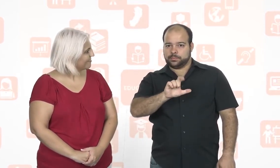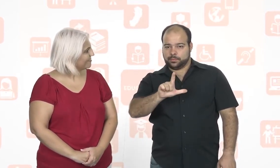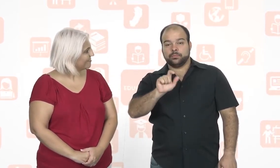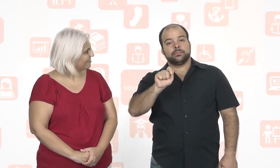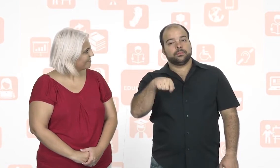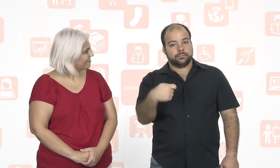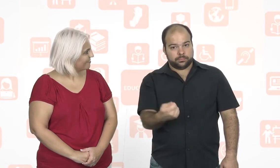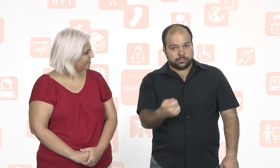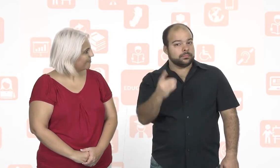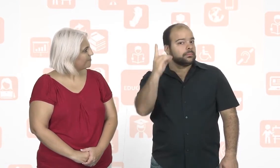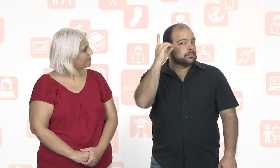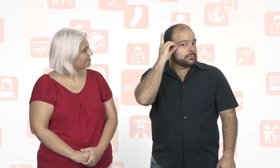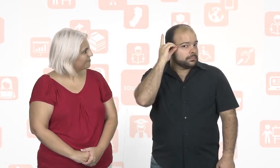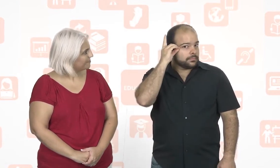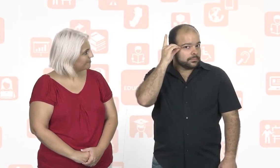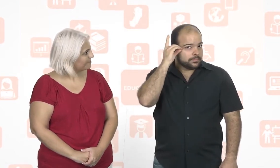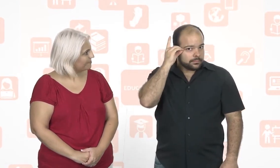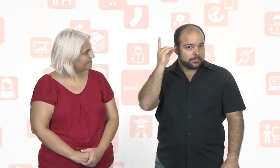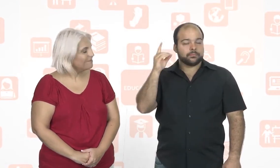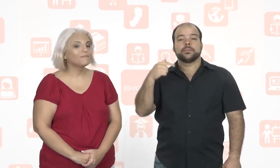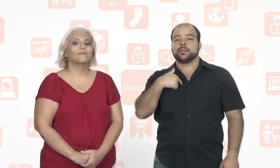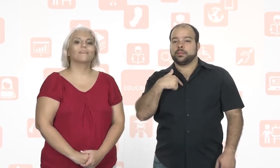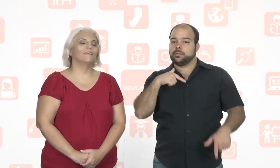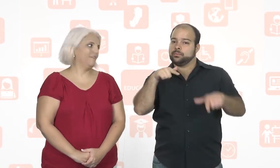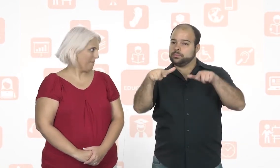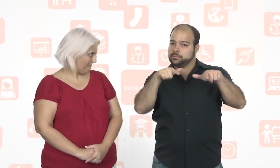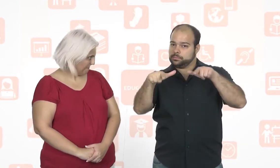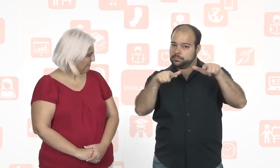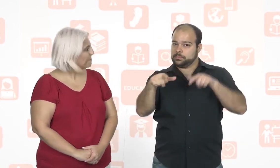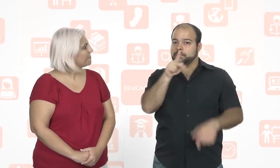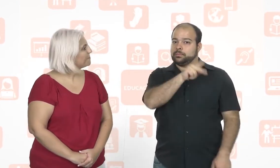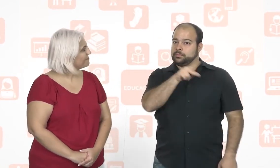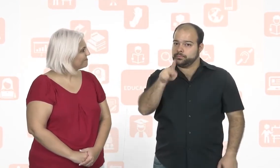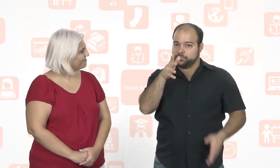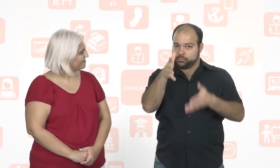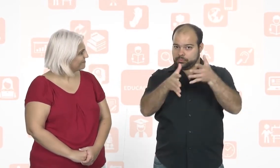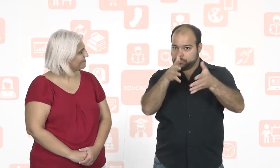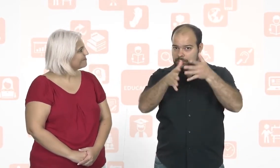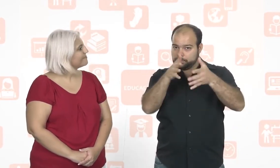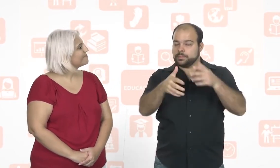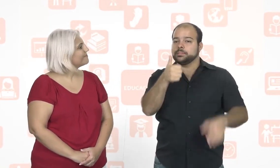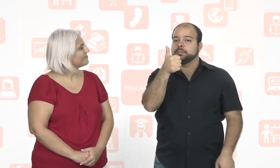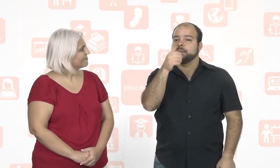Meu sinal é este. Eu trabalho como professor de Libras há 10 anos.